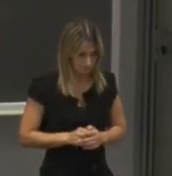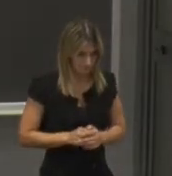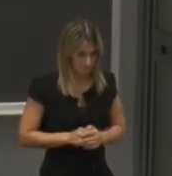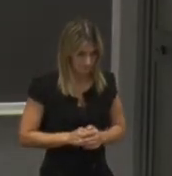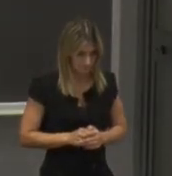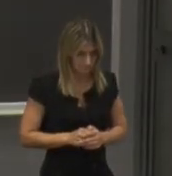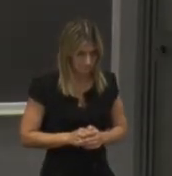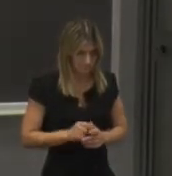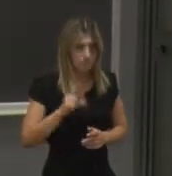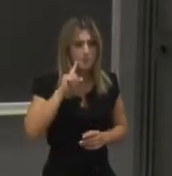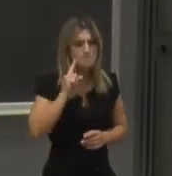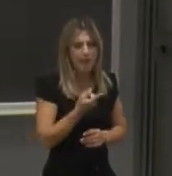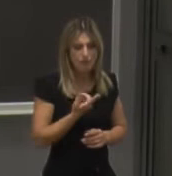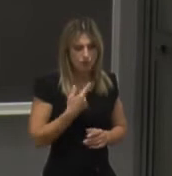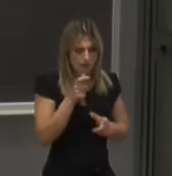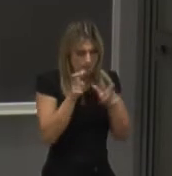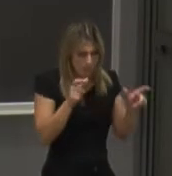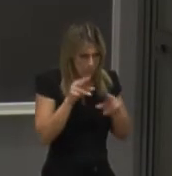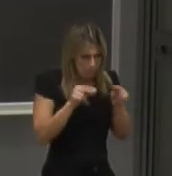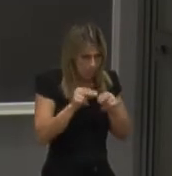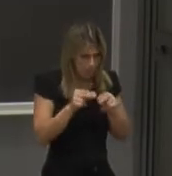diciamo meglio di tante parole